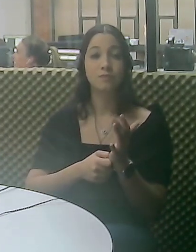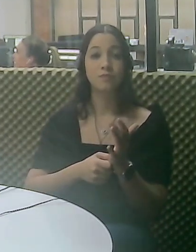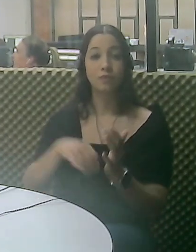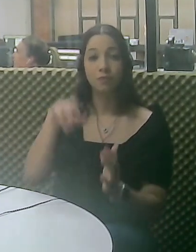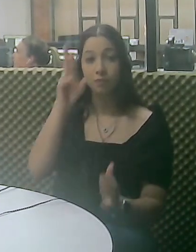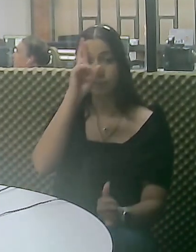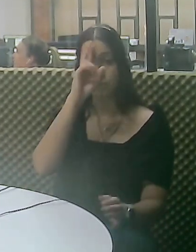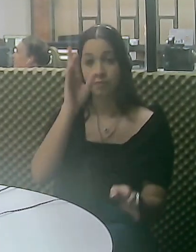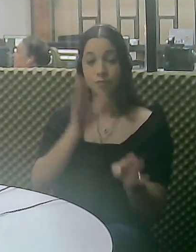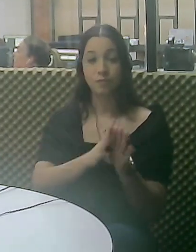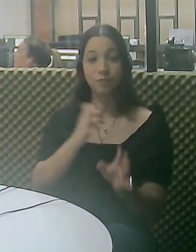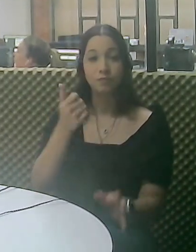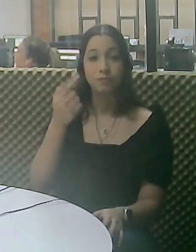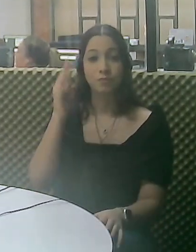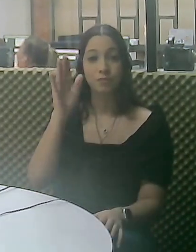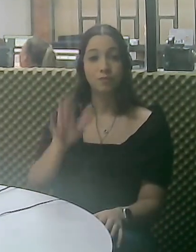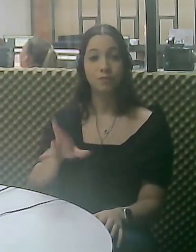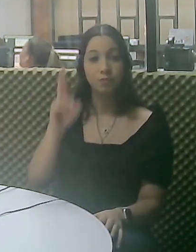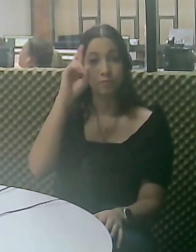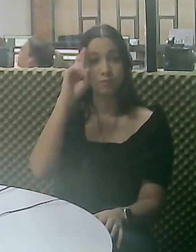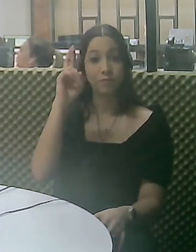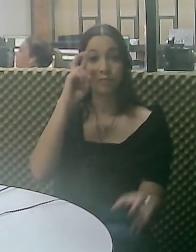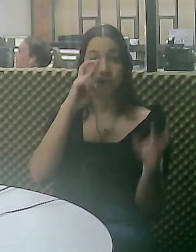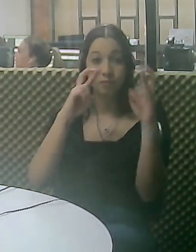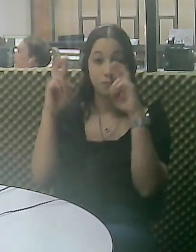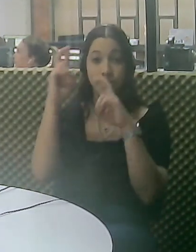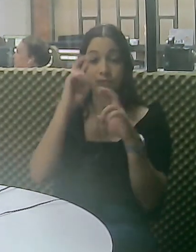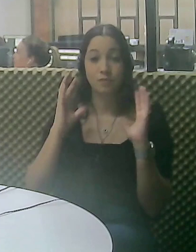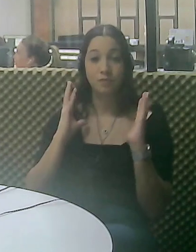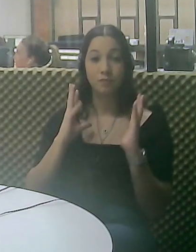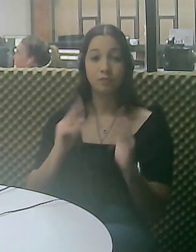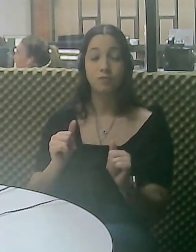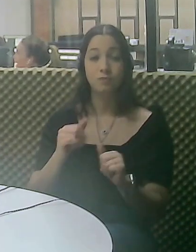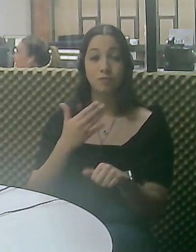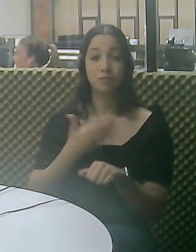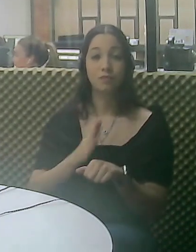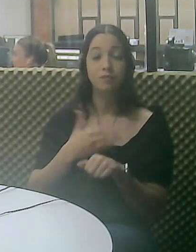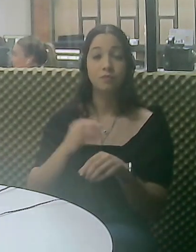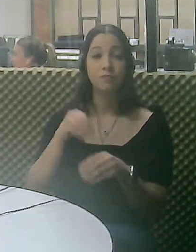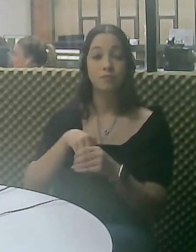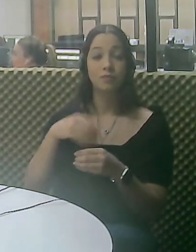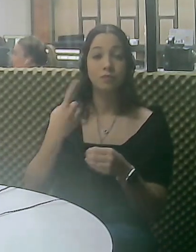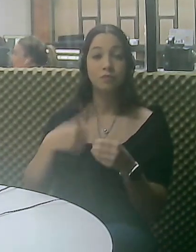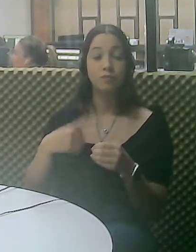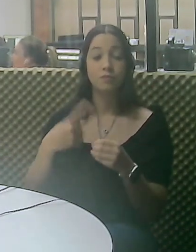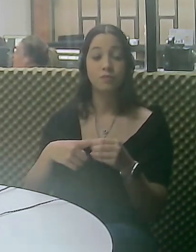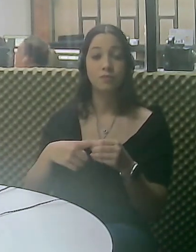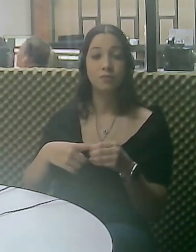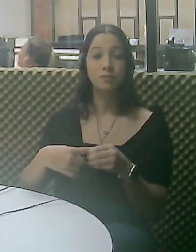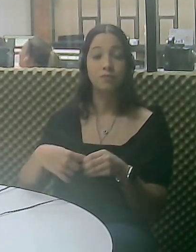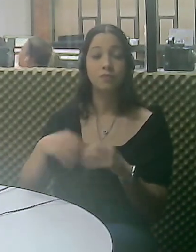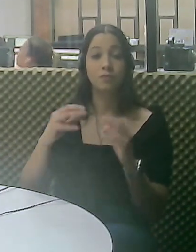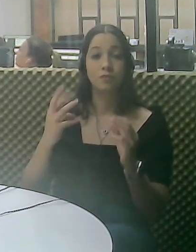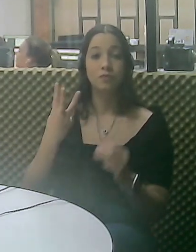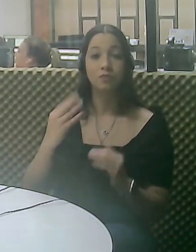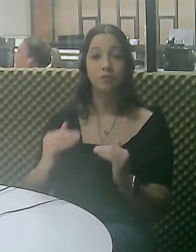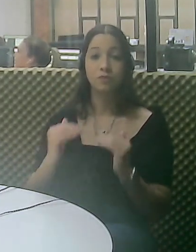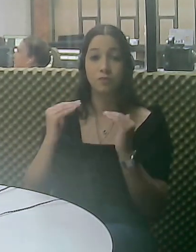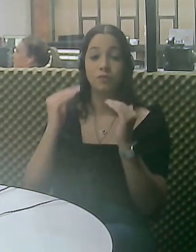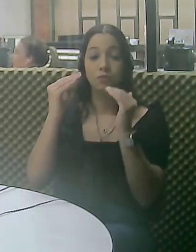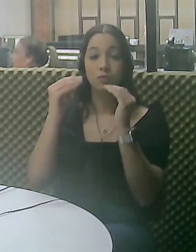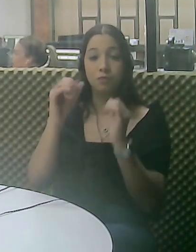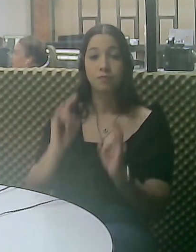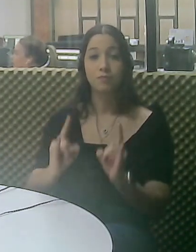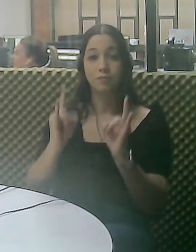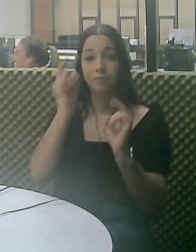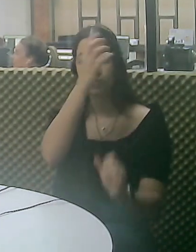sexta-feira. As inscrições podem ser feitas do meio-dia às cinco da tarde, na Diretoria de Fiscalização de Limpeza e Atividades